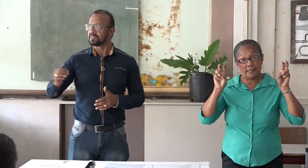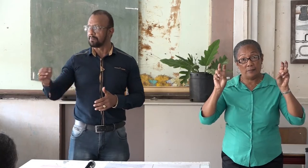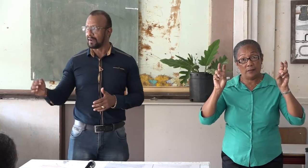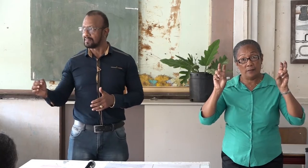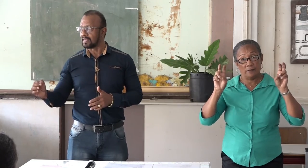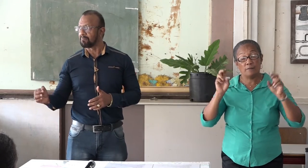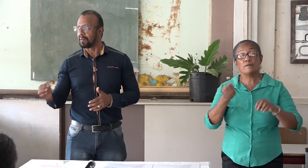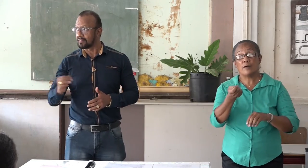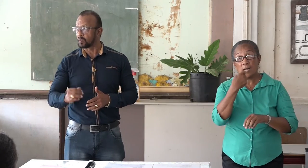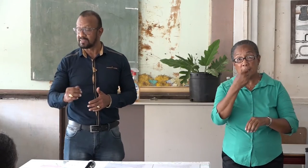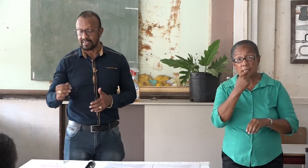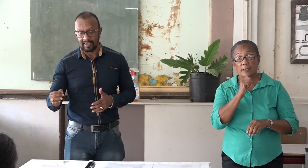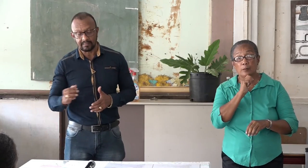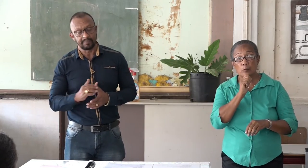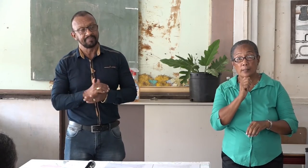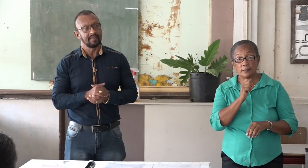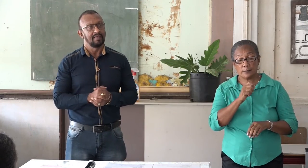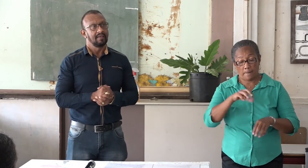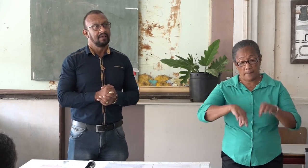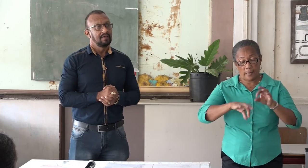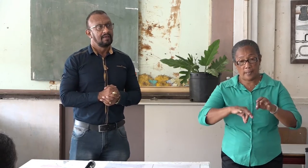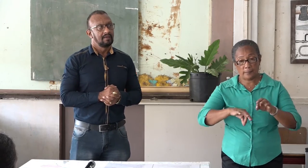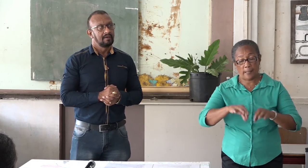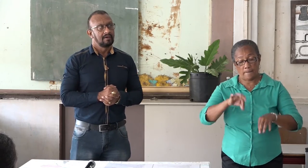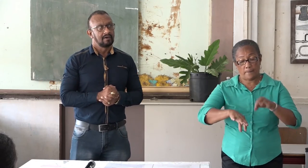wat je plant en plant wat je eet.